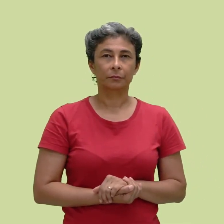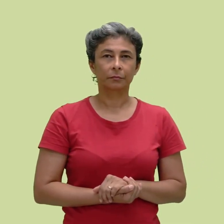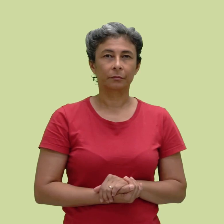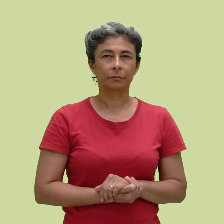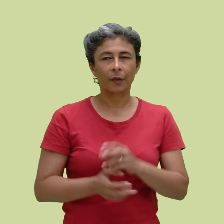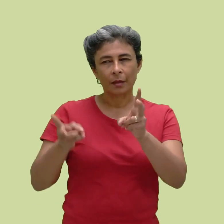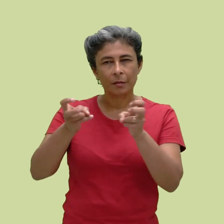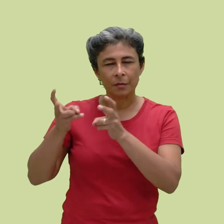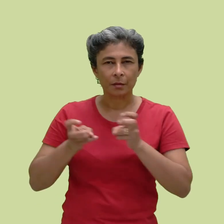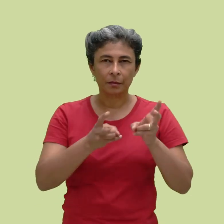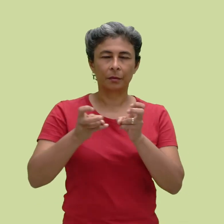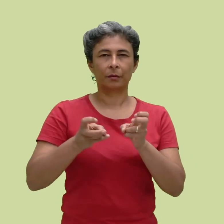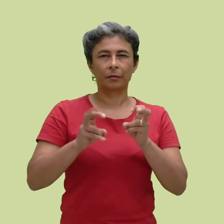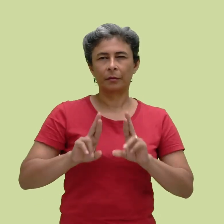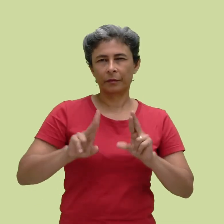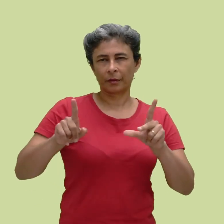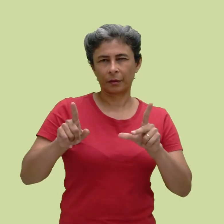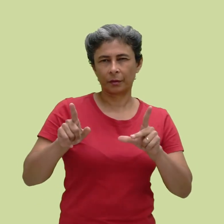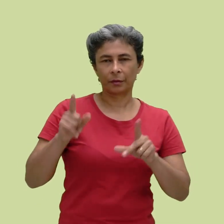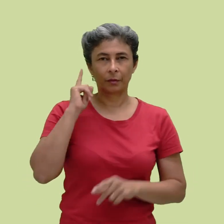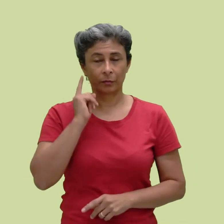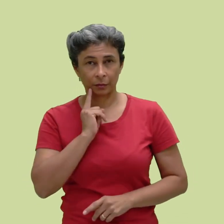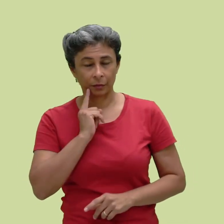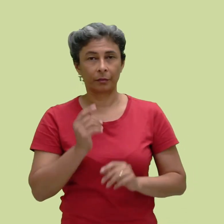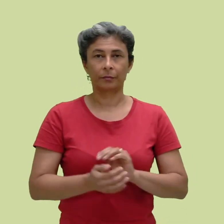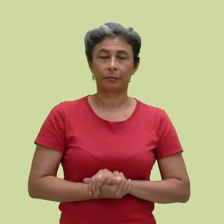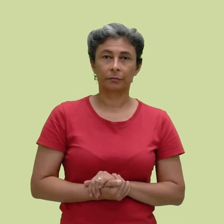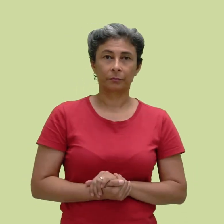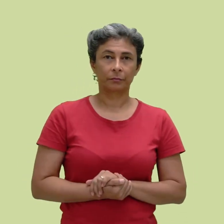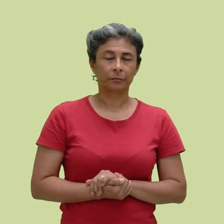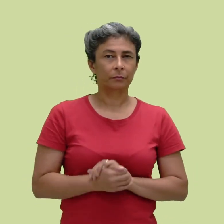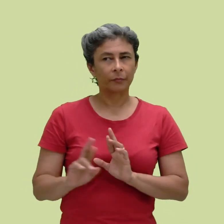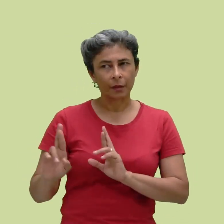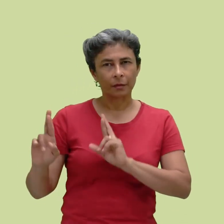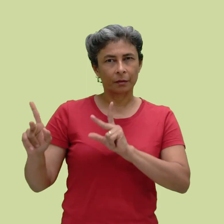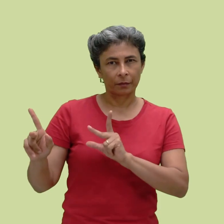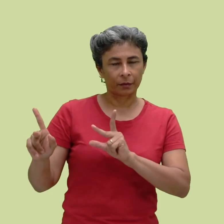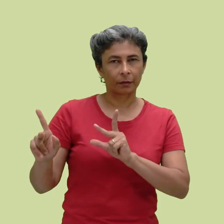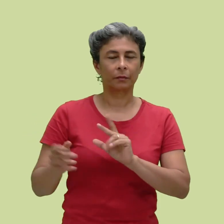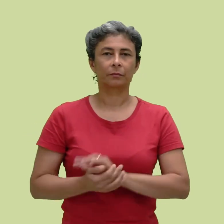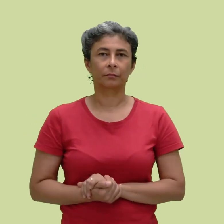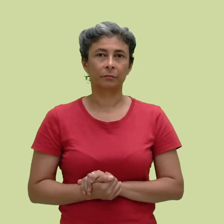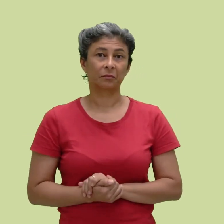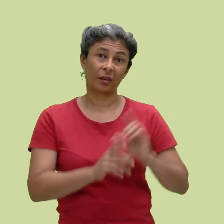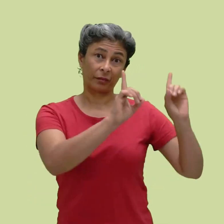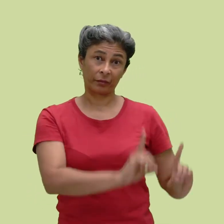Há várias percepções a respeito da surdez, que vão desde a diferença até a